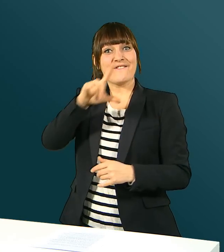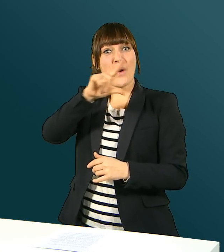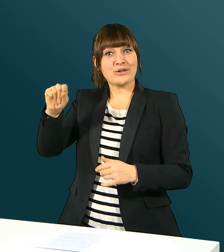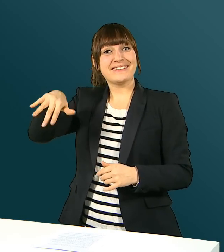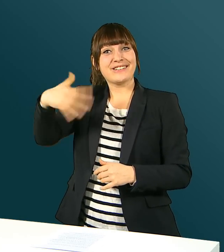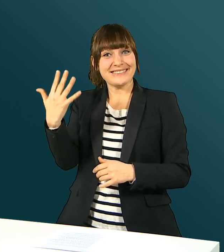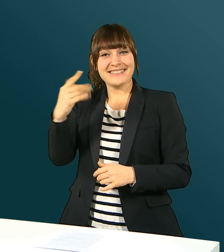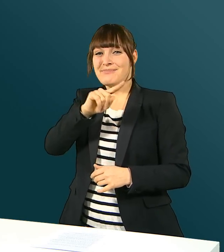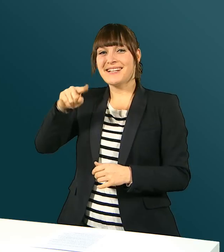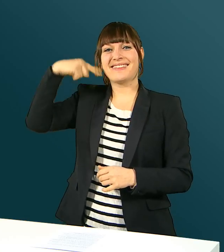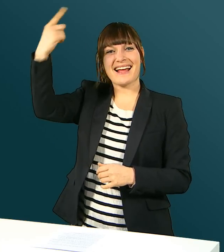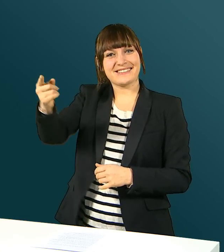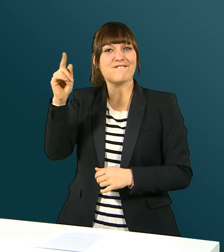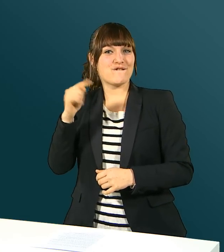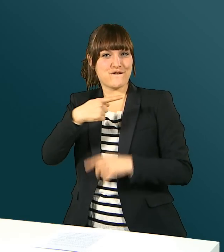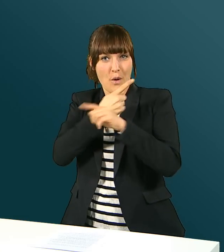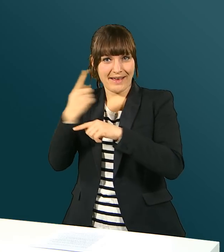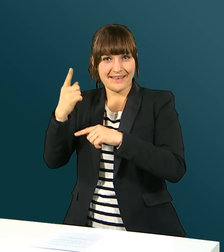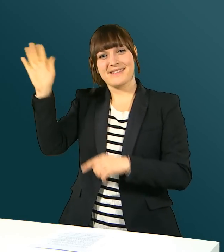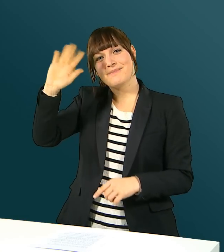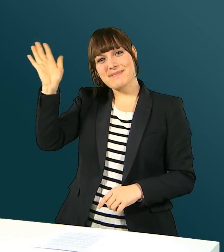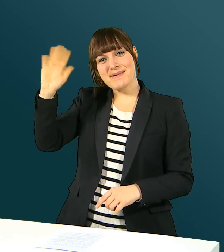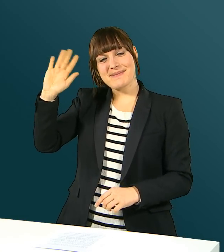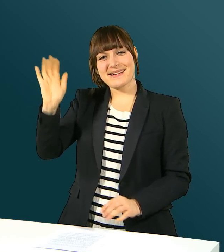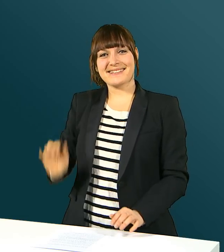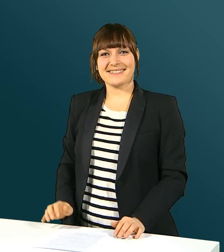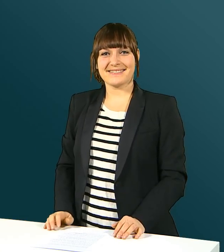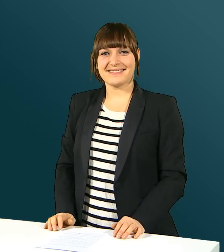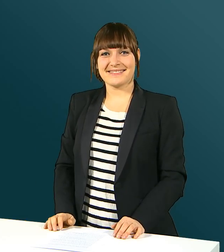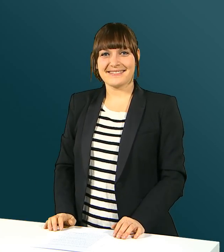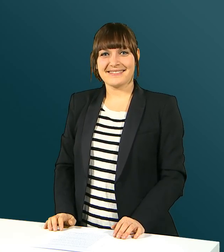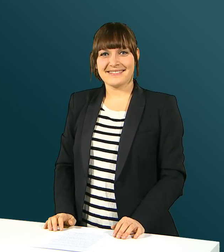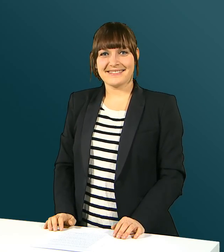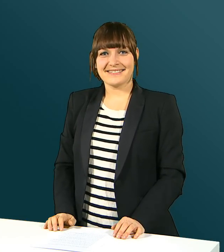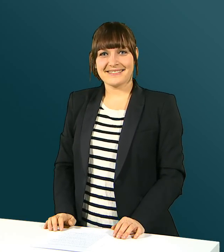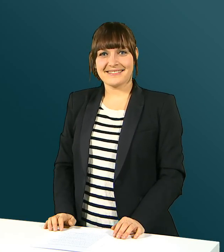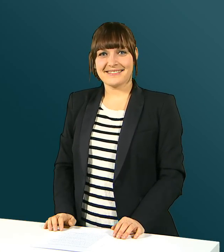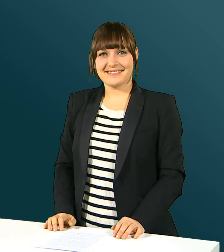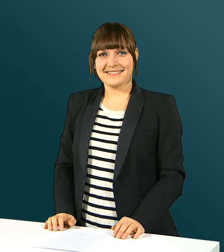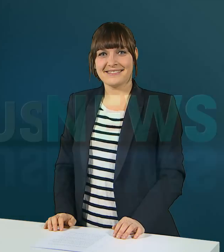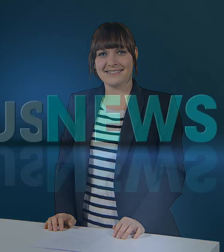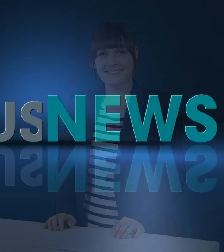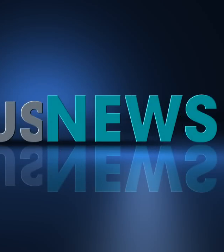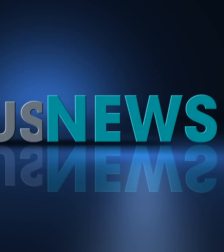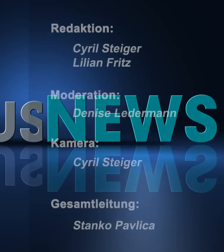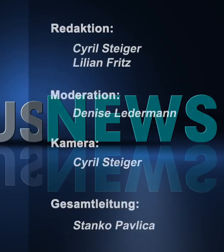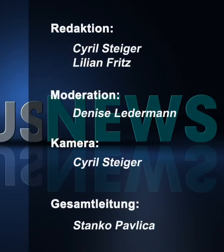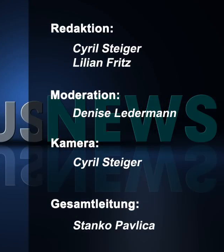Das war's für Focus News. Bis nächste Woche. Auf Wiedersehen. Wiedersehen. Bis nächste WiFi Untertitelung des ZDF, 2020